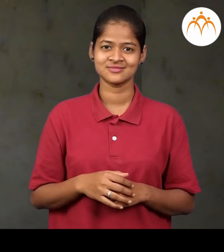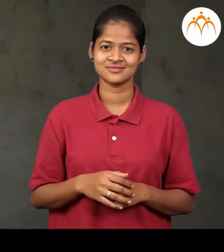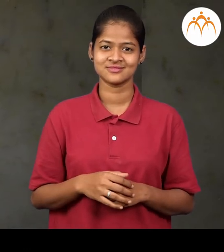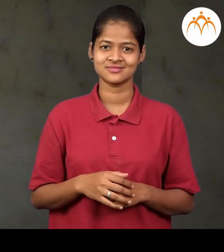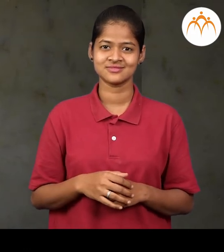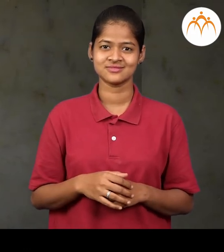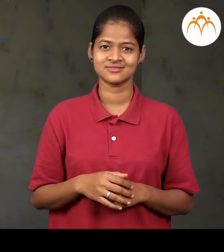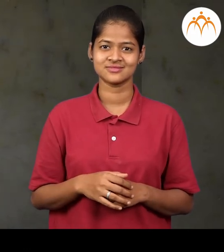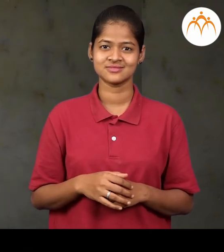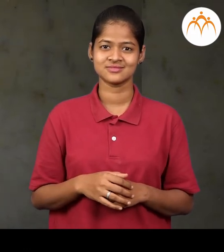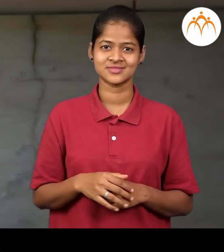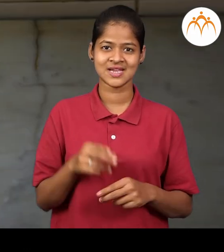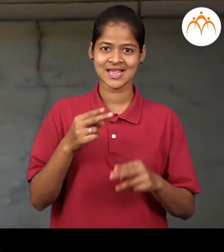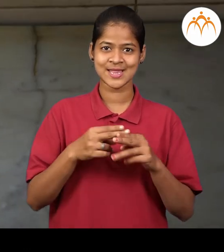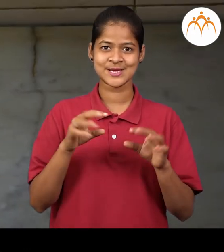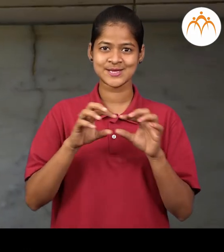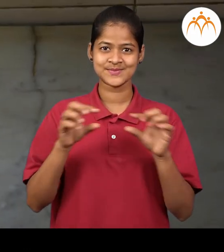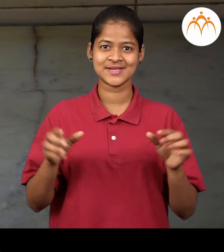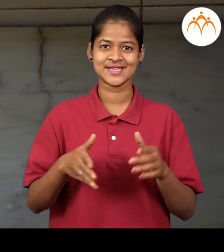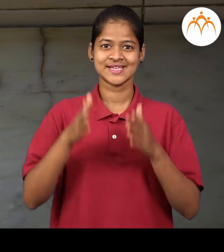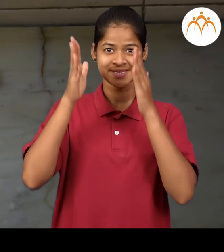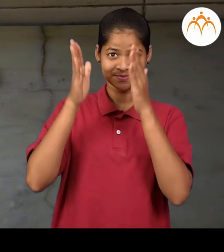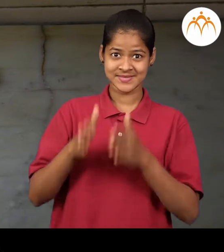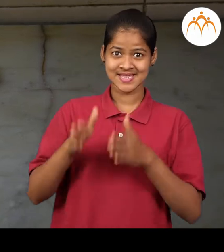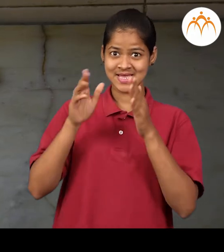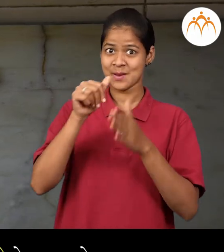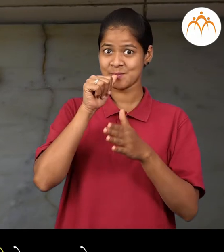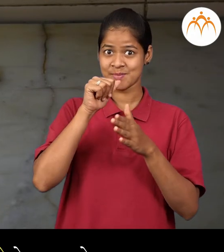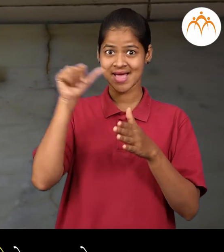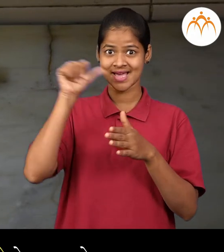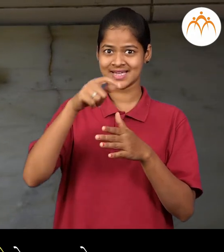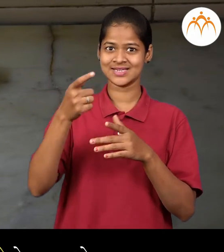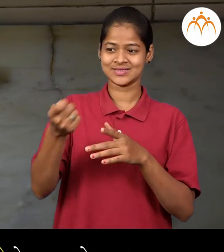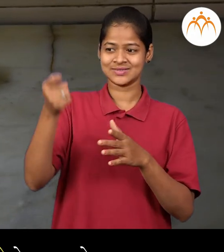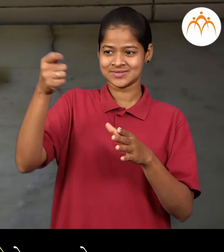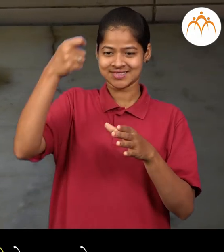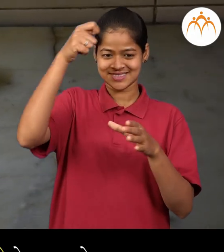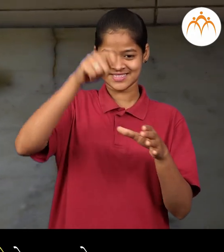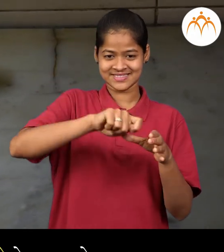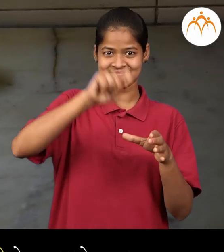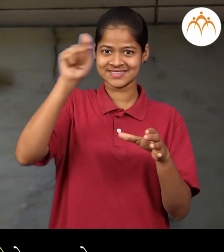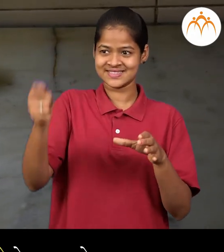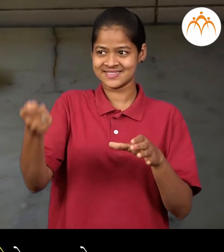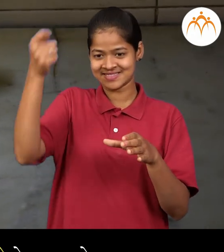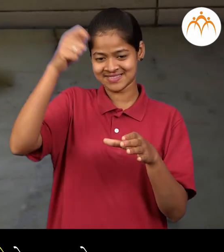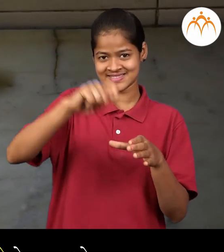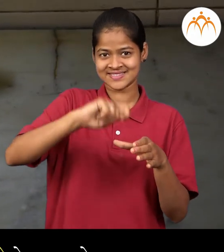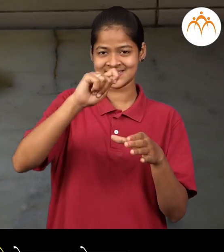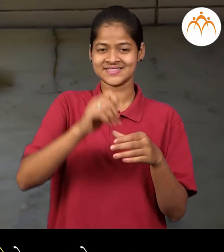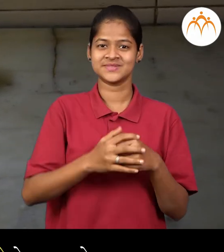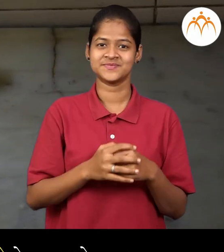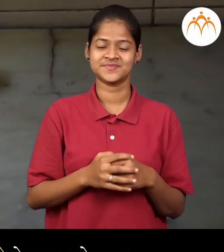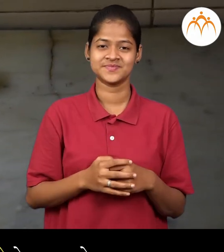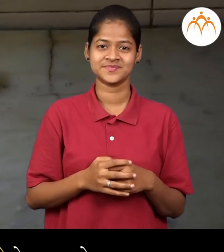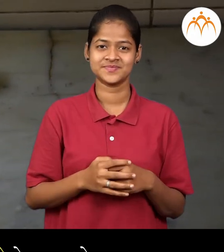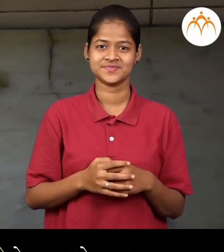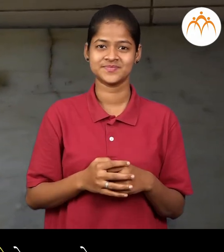ओगराले पिम्पातिल पाणी ओगराल्याने पेल्यात